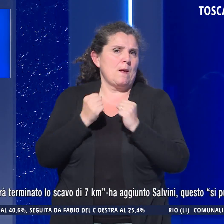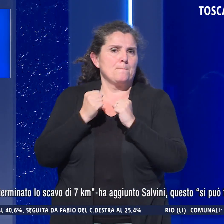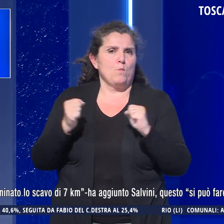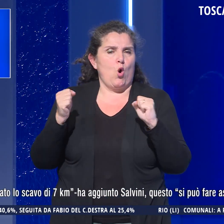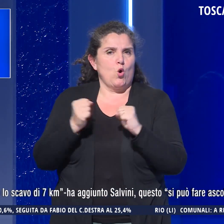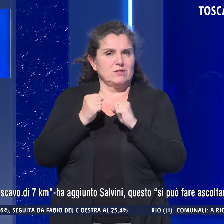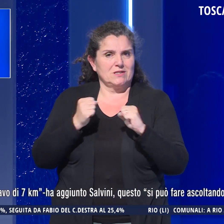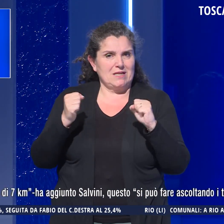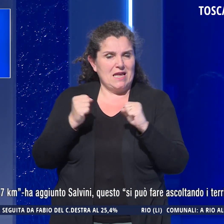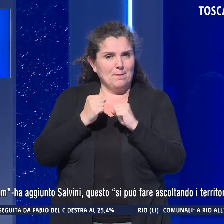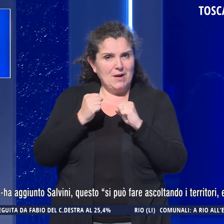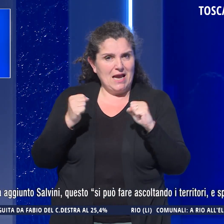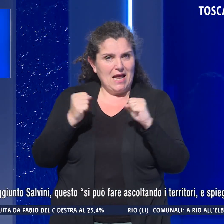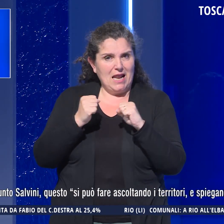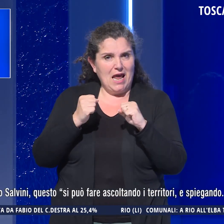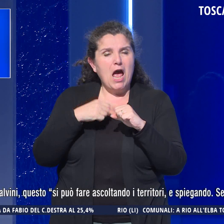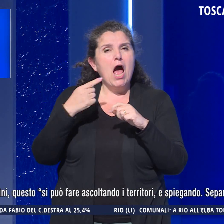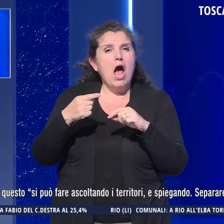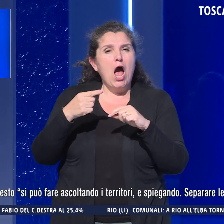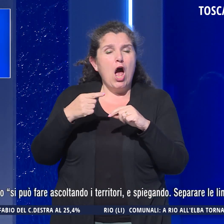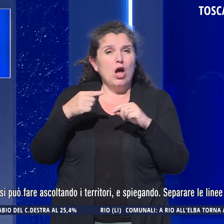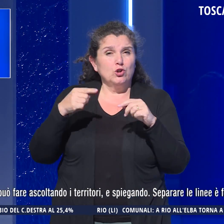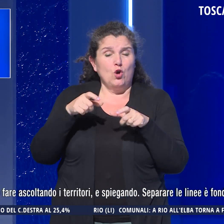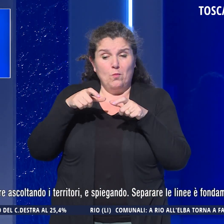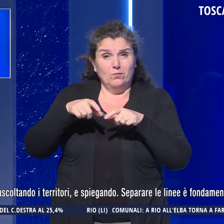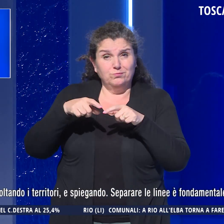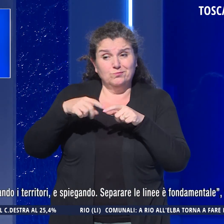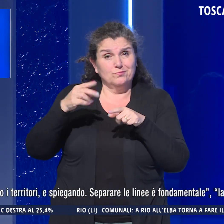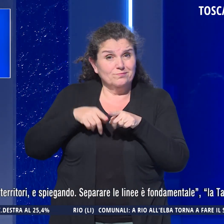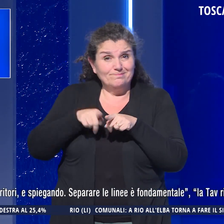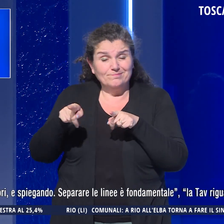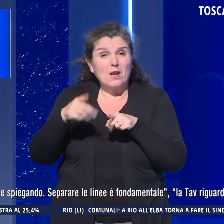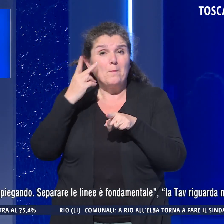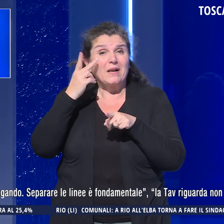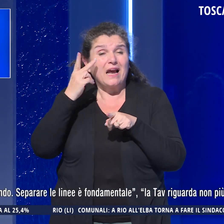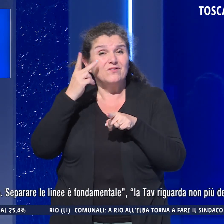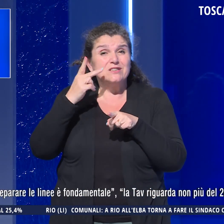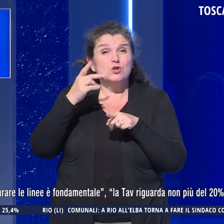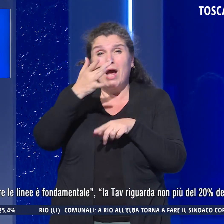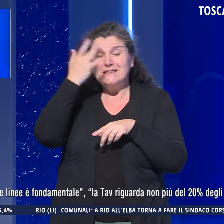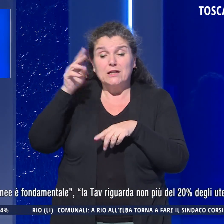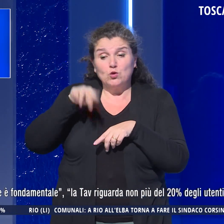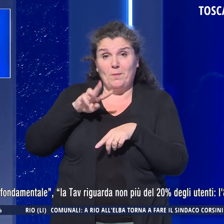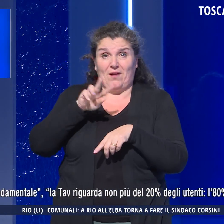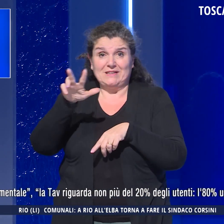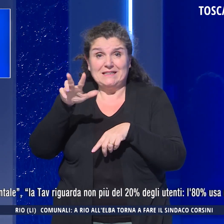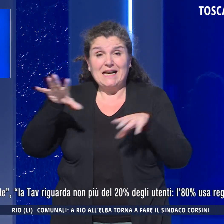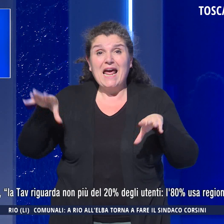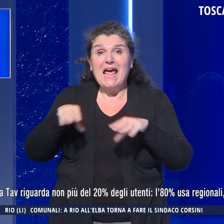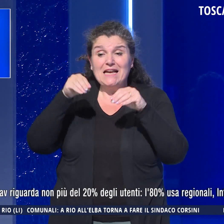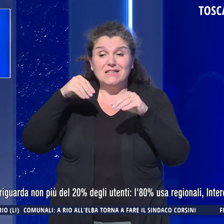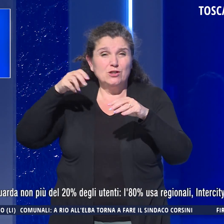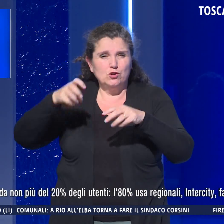Dopo l'accensione della fresa è previsto per l'estate 2023 l'inizio dello scavo